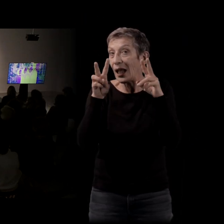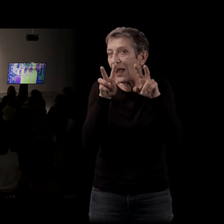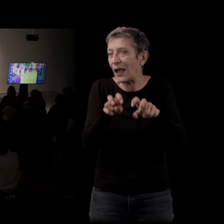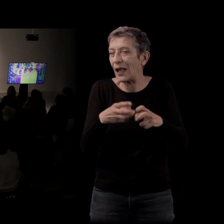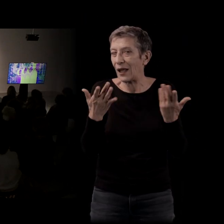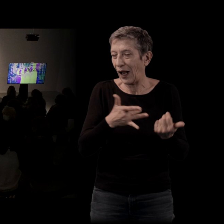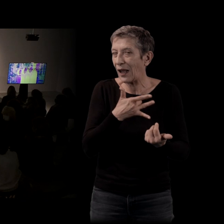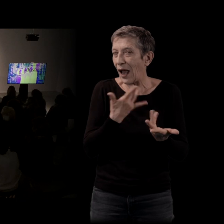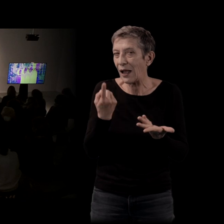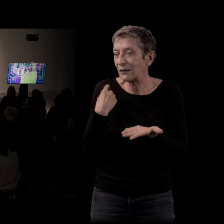Oh, pas tellement, non.